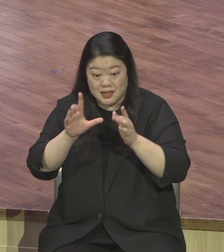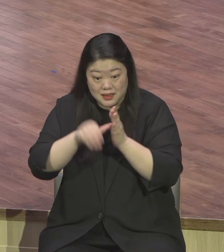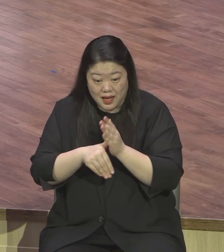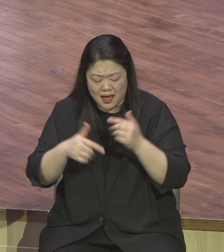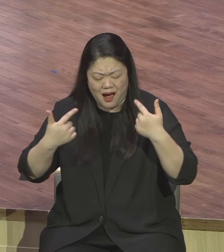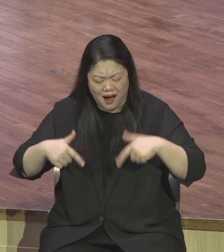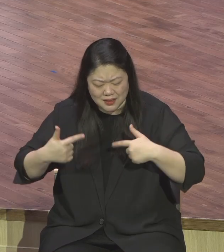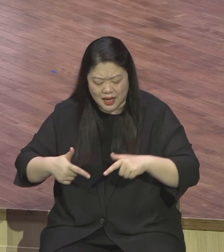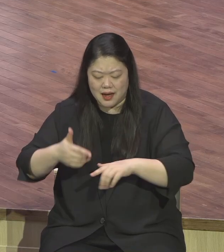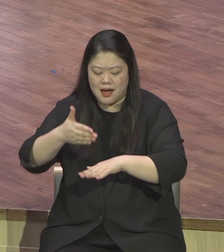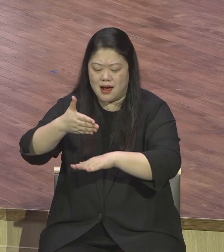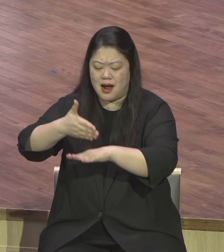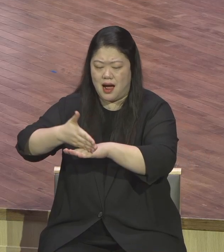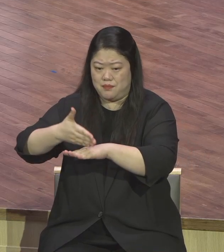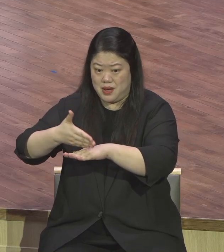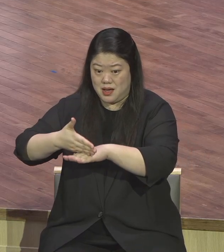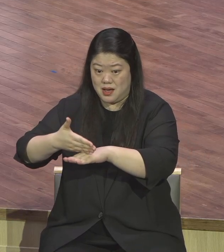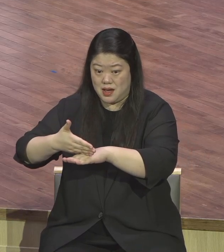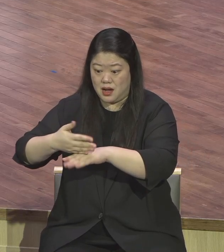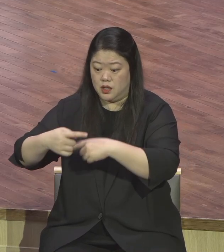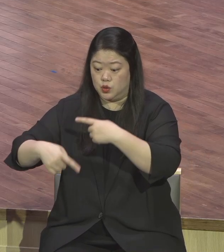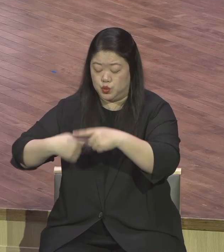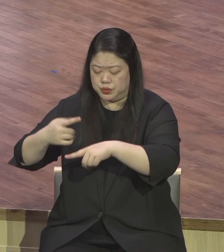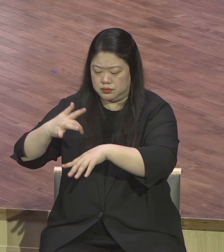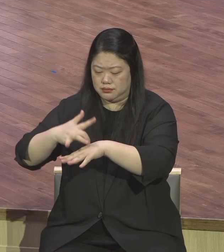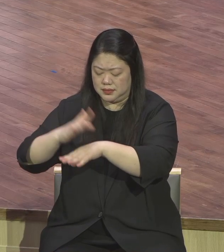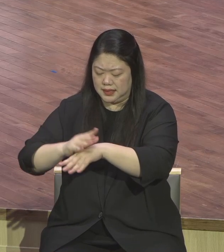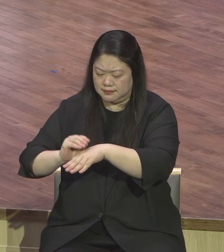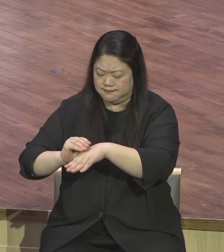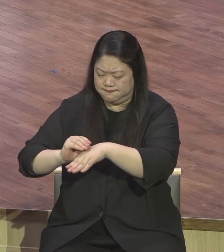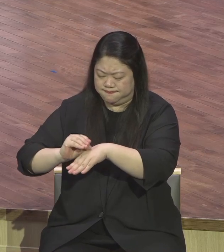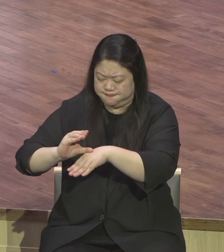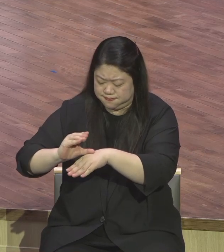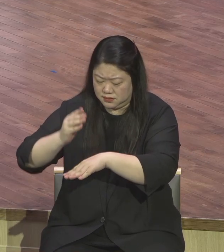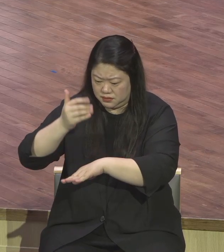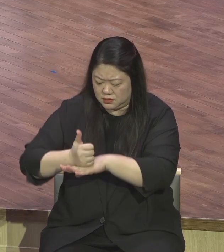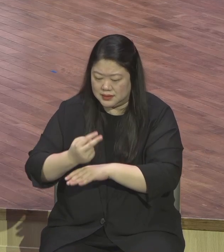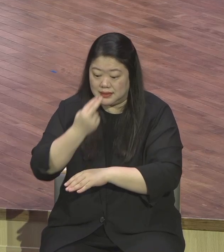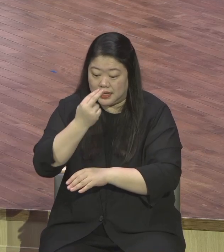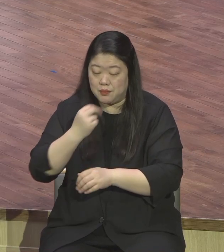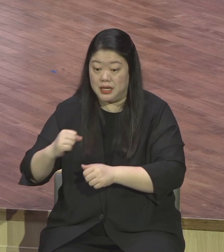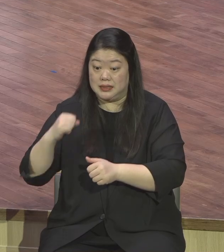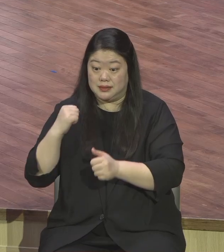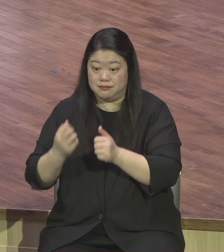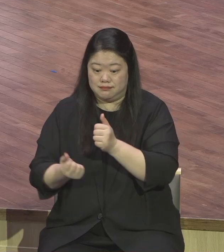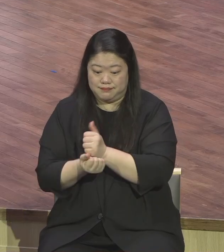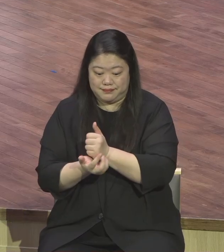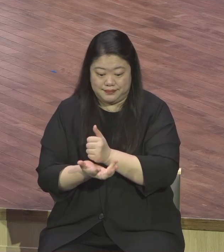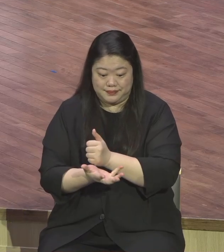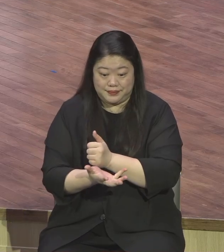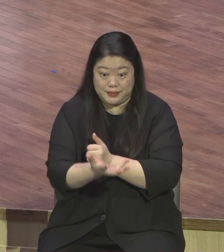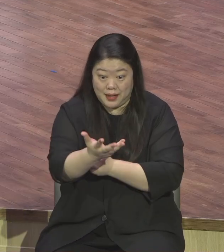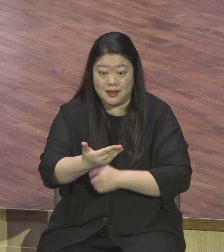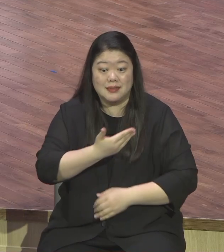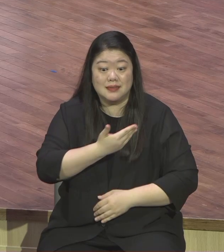생명의 넘치는 현장을 바꾸어 내는 절대감사 현장되기를 제물어 주구합니다